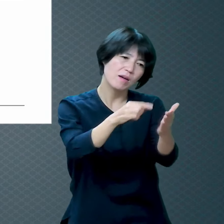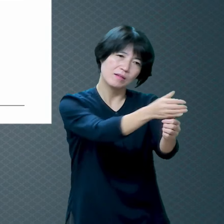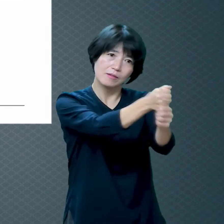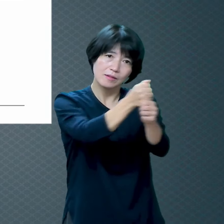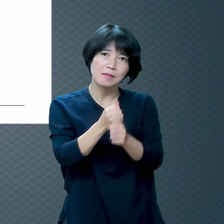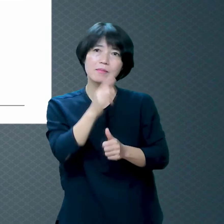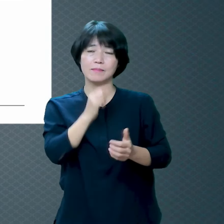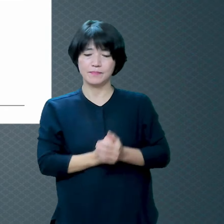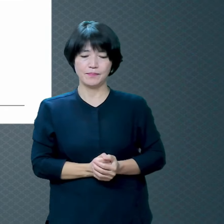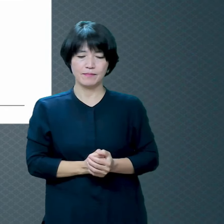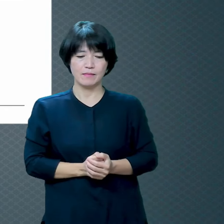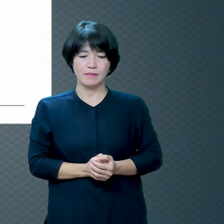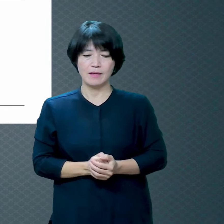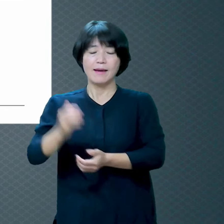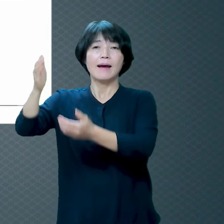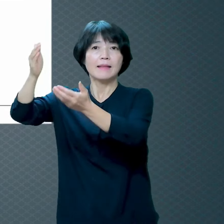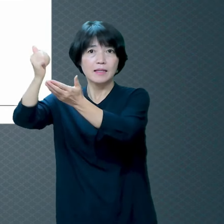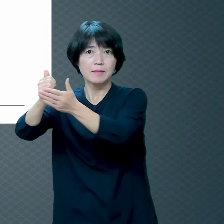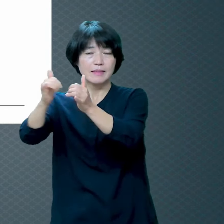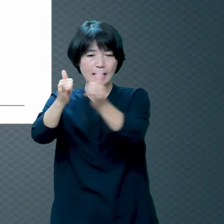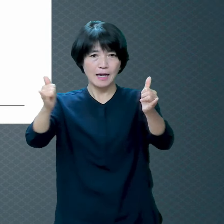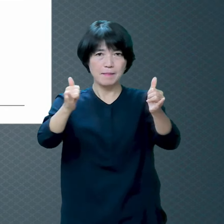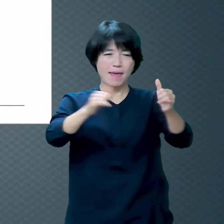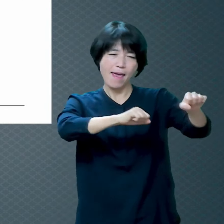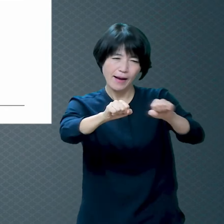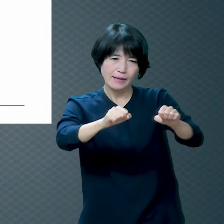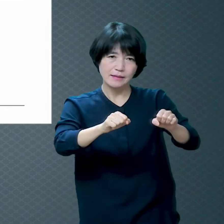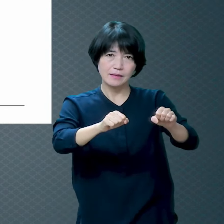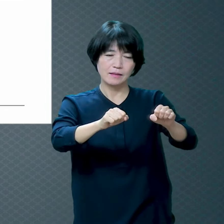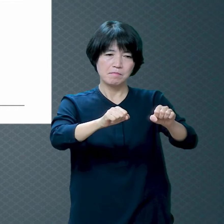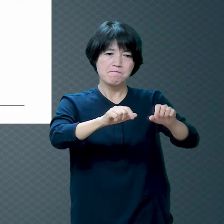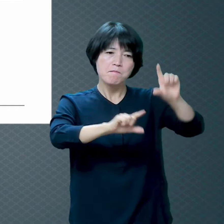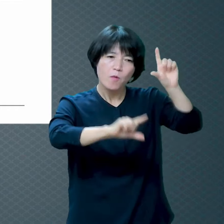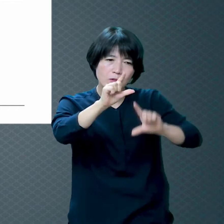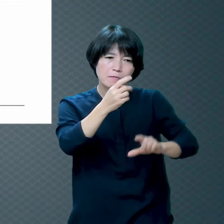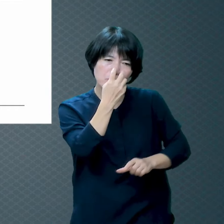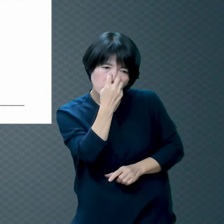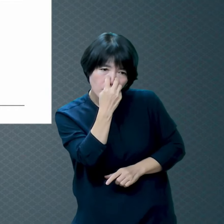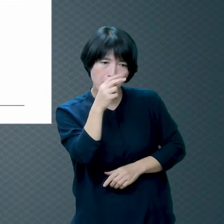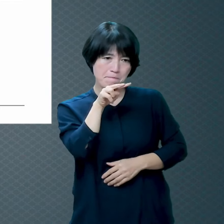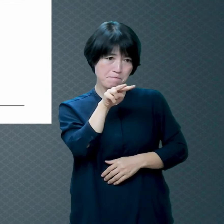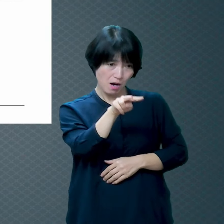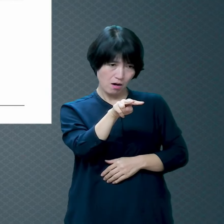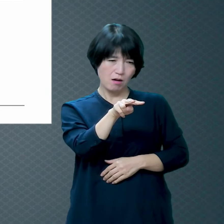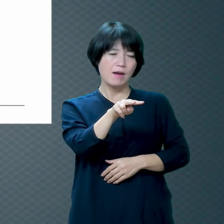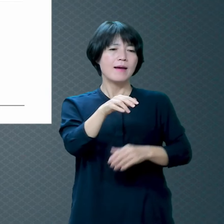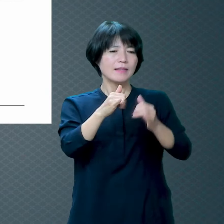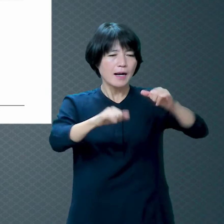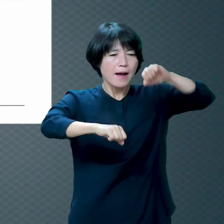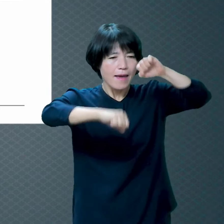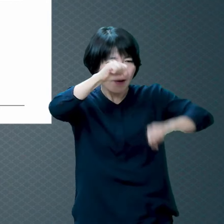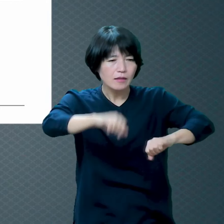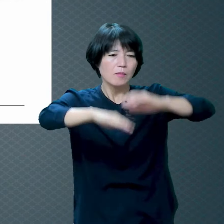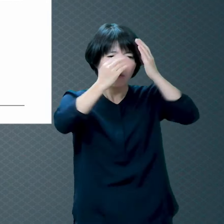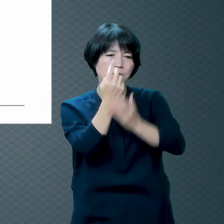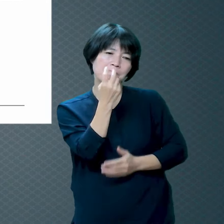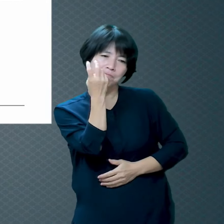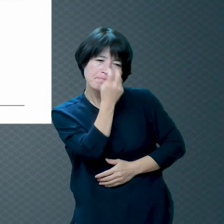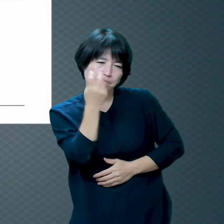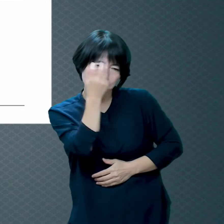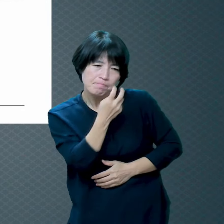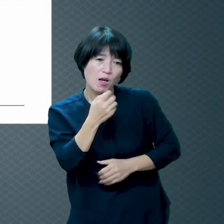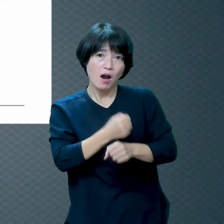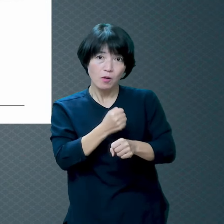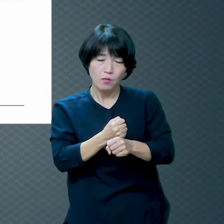하나님은 사람의 길을 주목하시며 사람의 모든 걸음을 감찰하시나니 악을